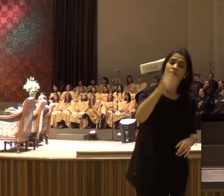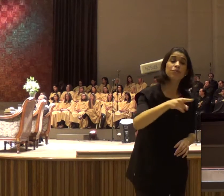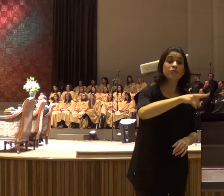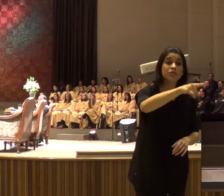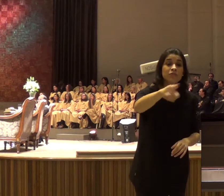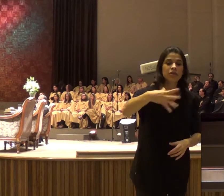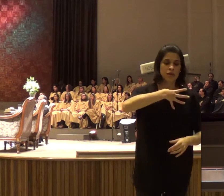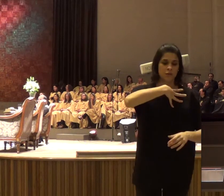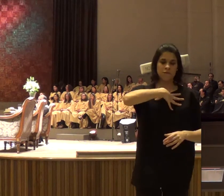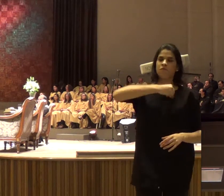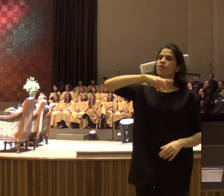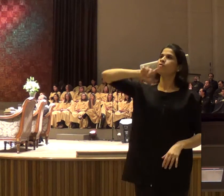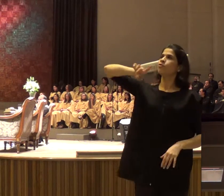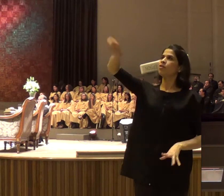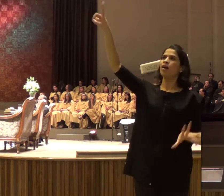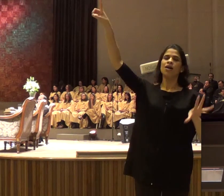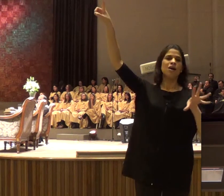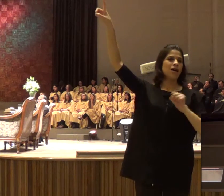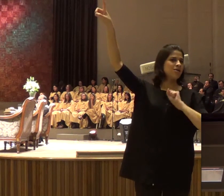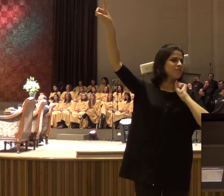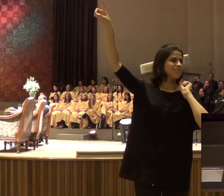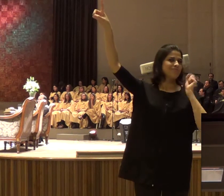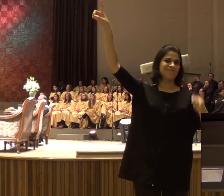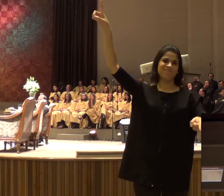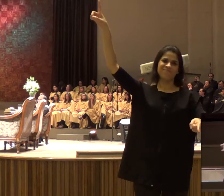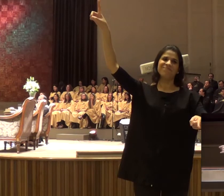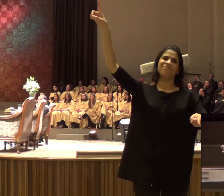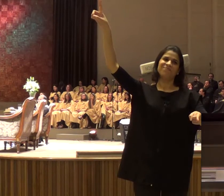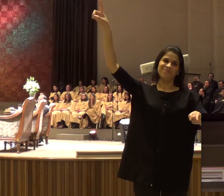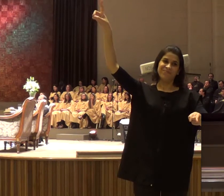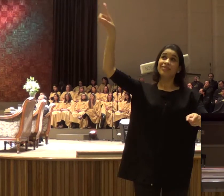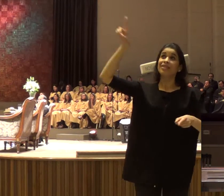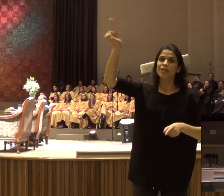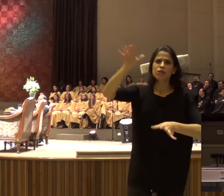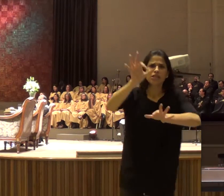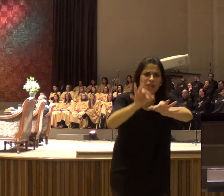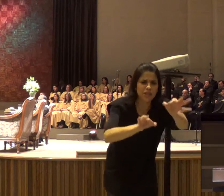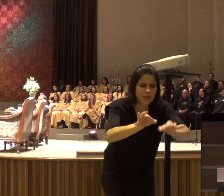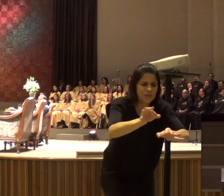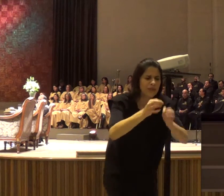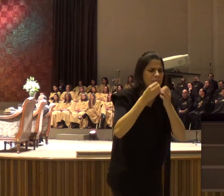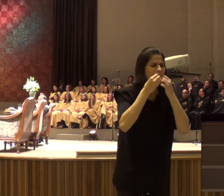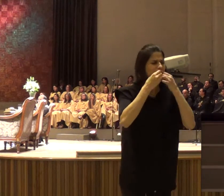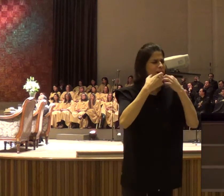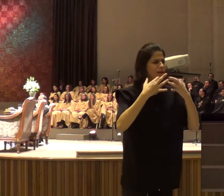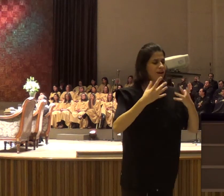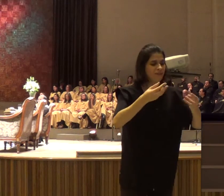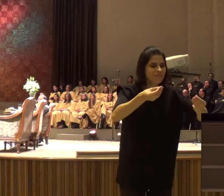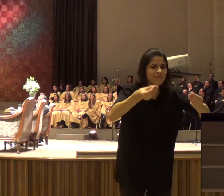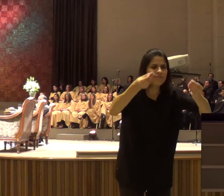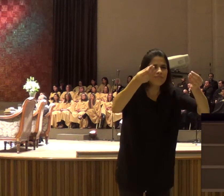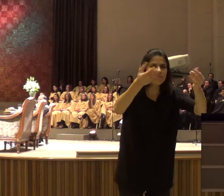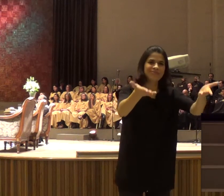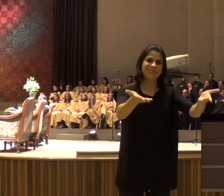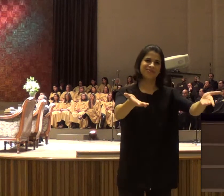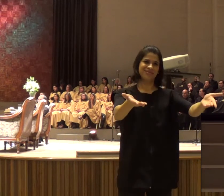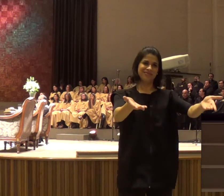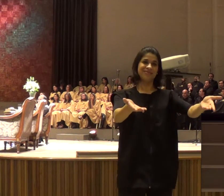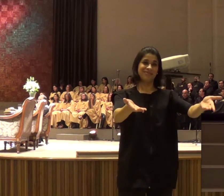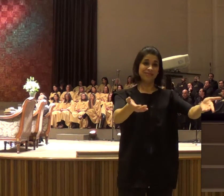filho amado, e tenho, um plano, para a tua vida, o plano, eu já escrevi, você quer, o